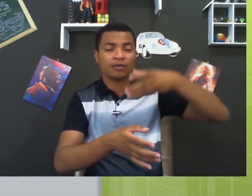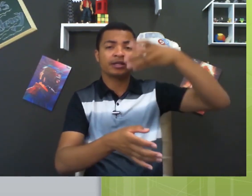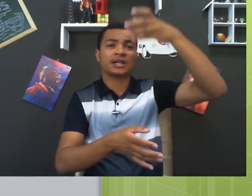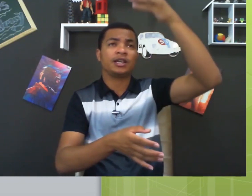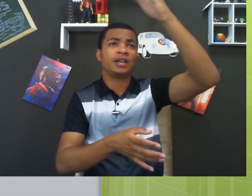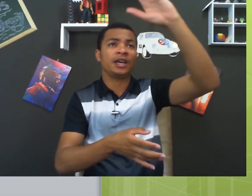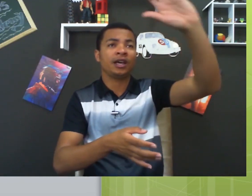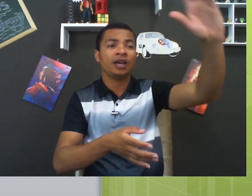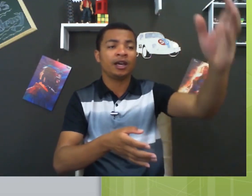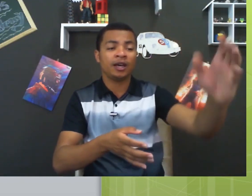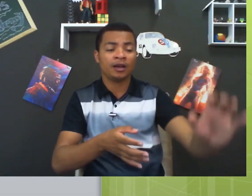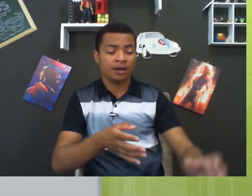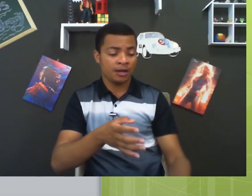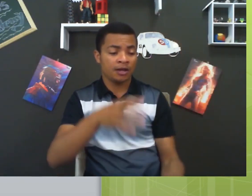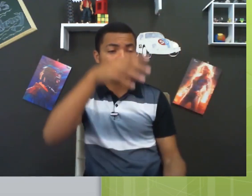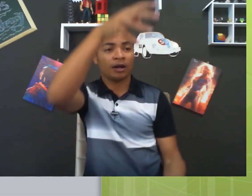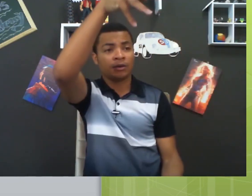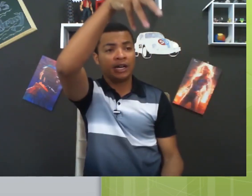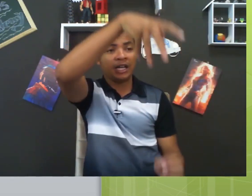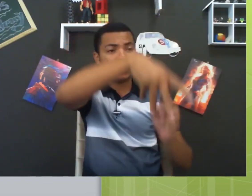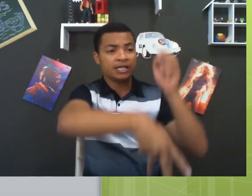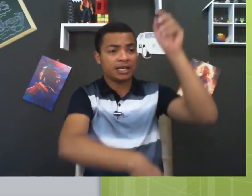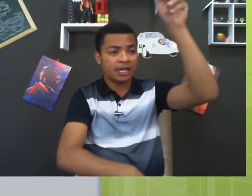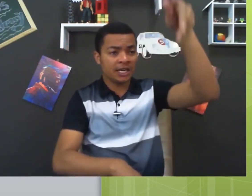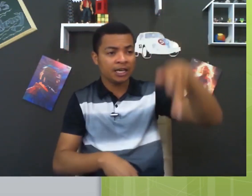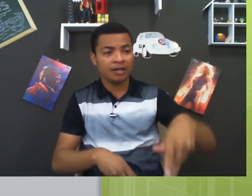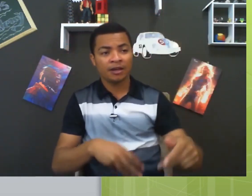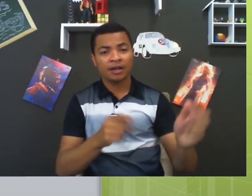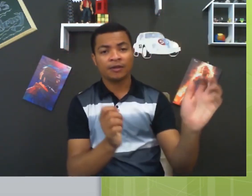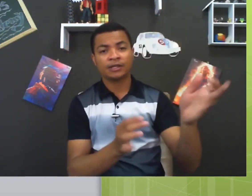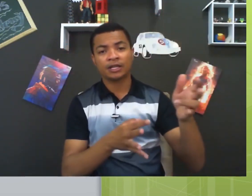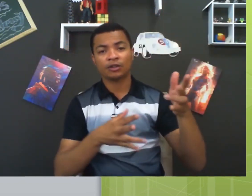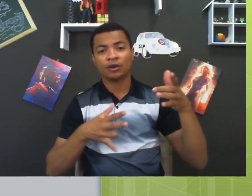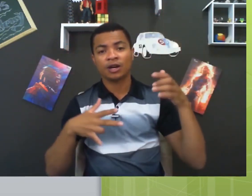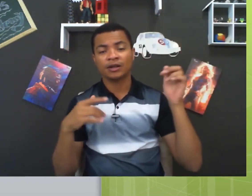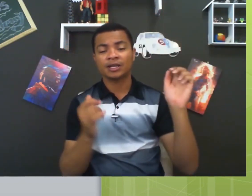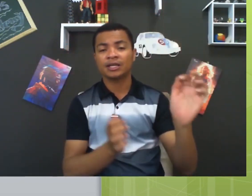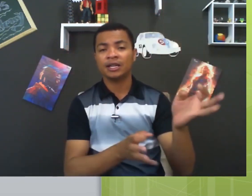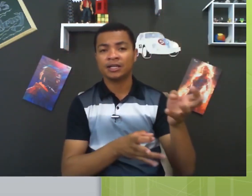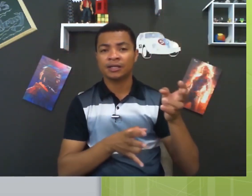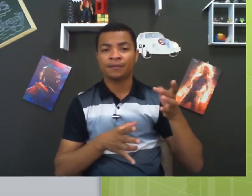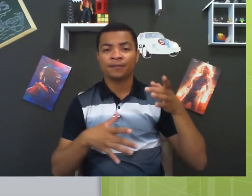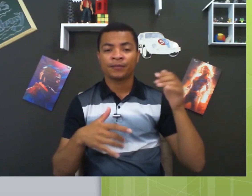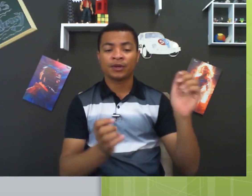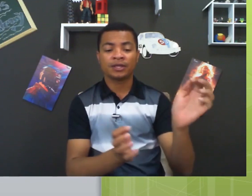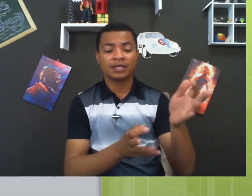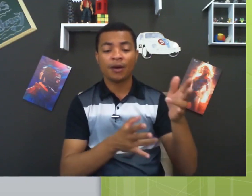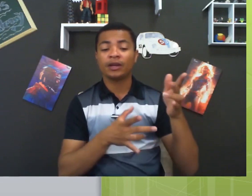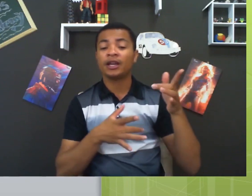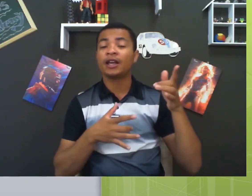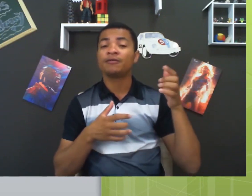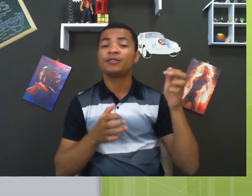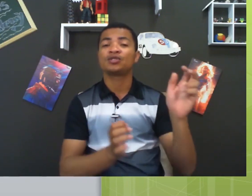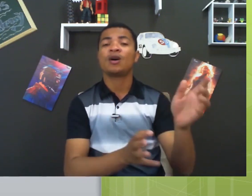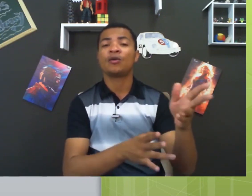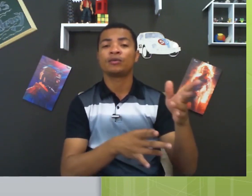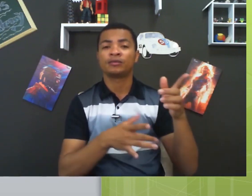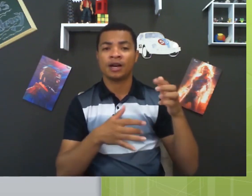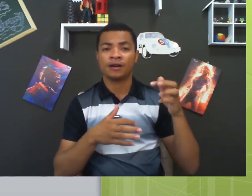coisa aqui, linhas aqui, e você tá tocando essas linhas. Então esse sinal aqui, ele é visual, tá?